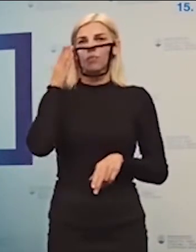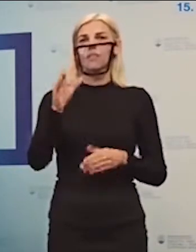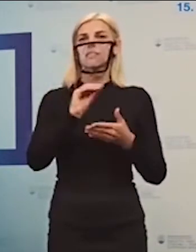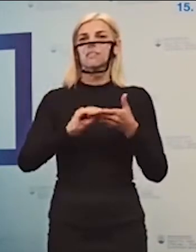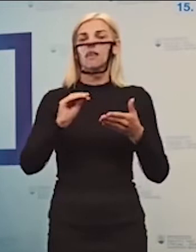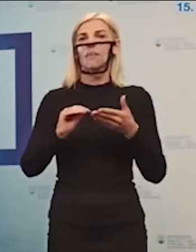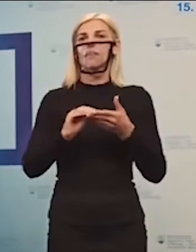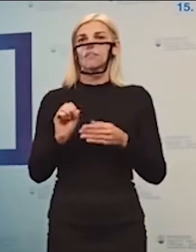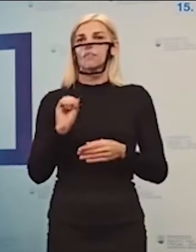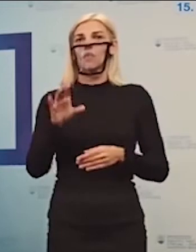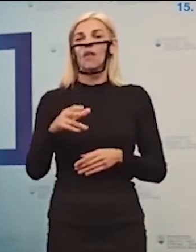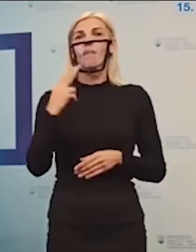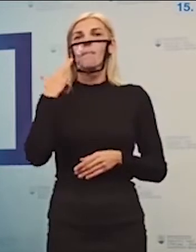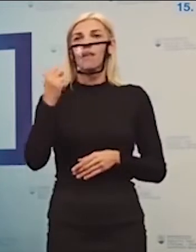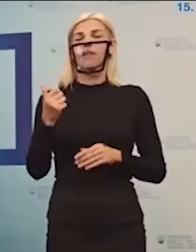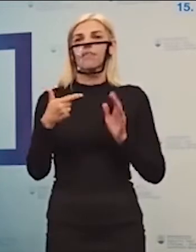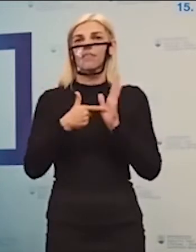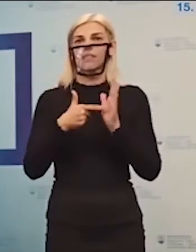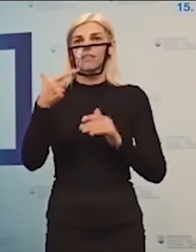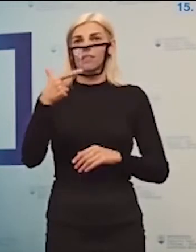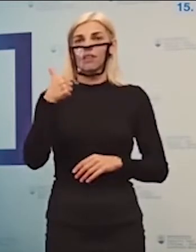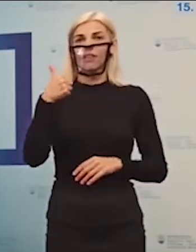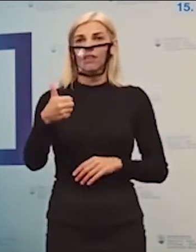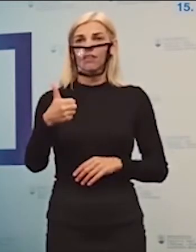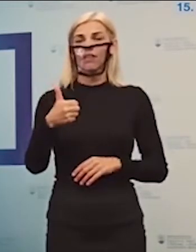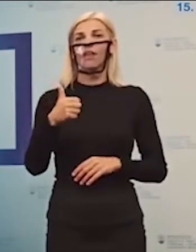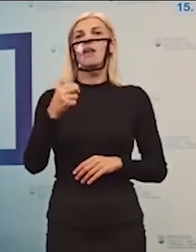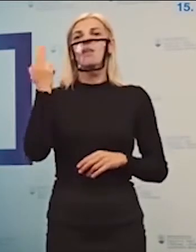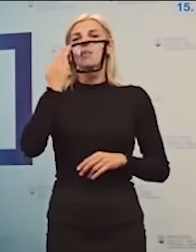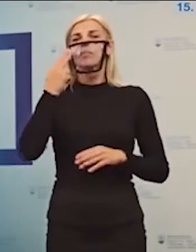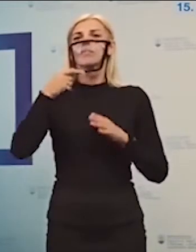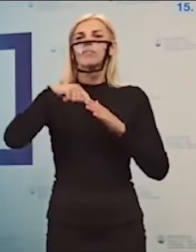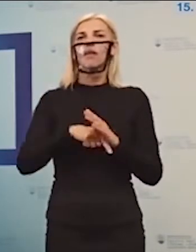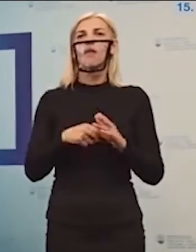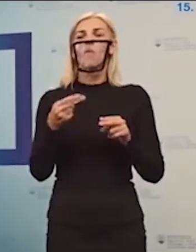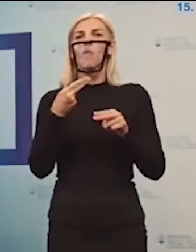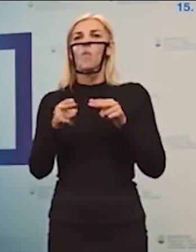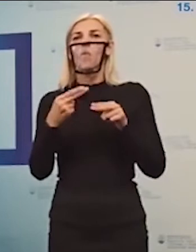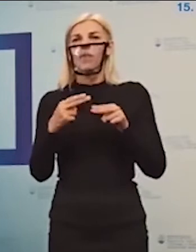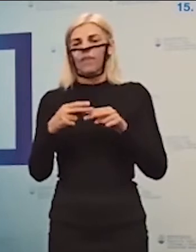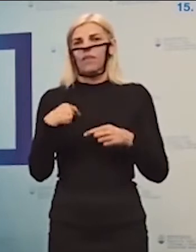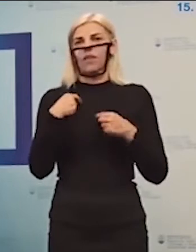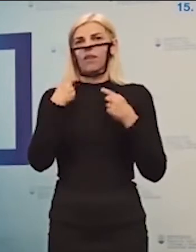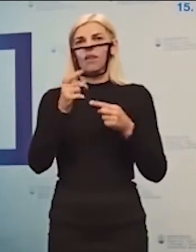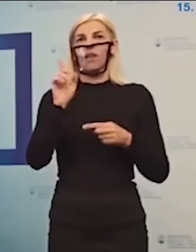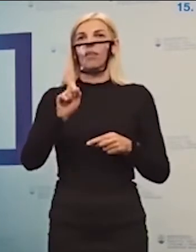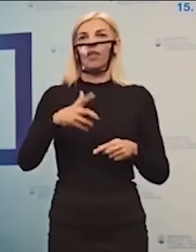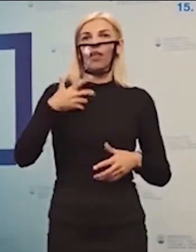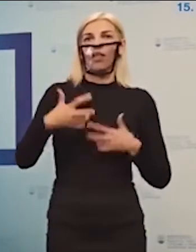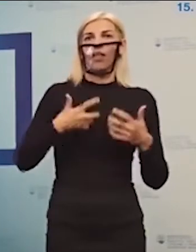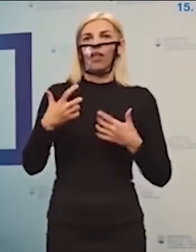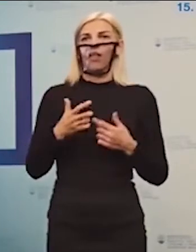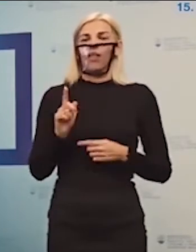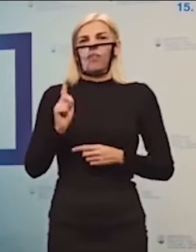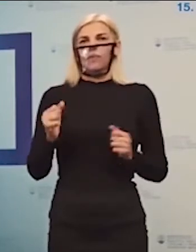školy v maji 2021, ale jednotlivé úpravy vám budeme teraz rozprávať, aby sme náhodou nevystrašili niektorých rodičov.